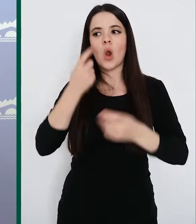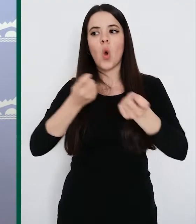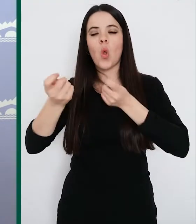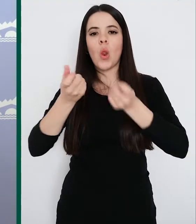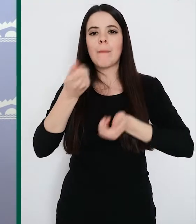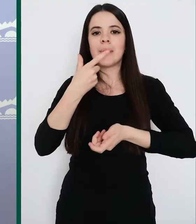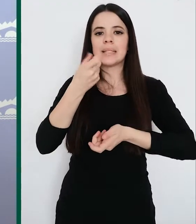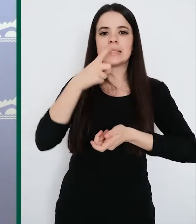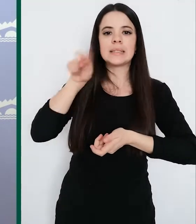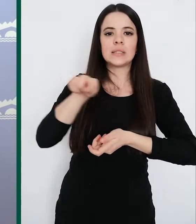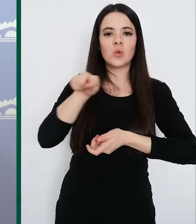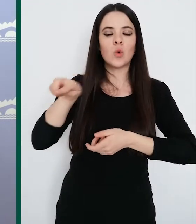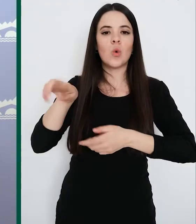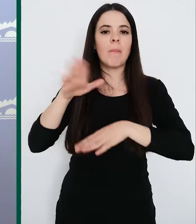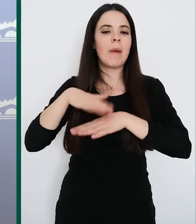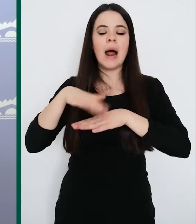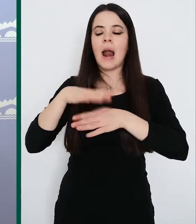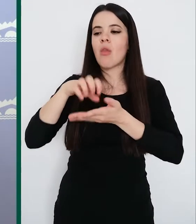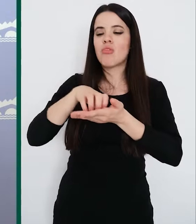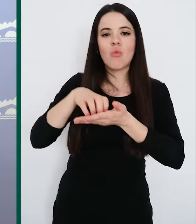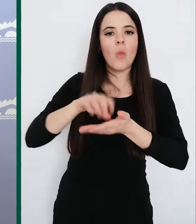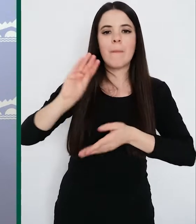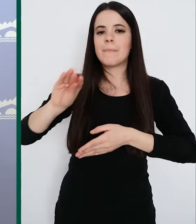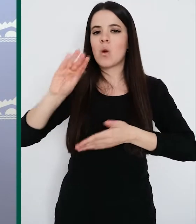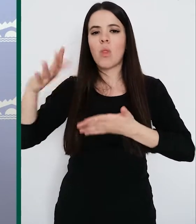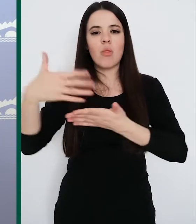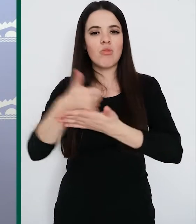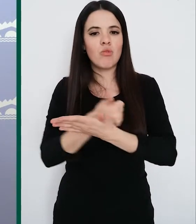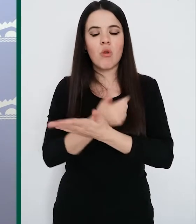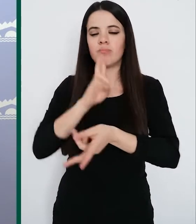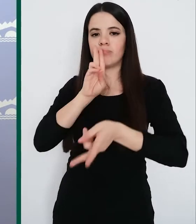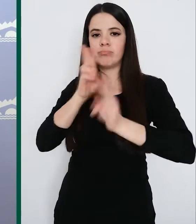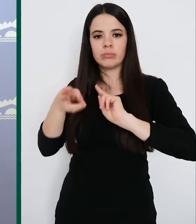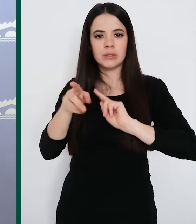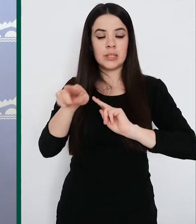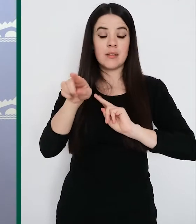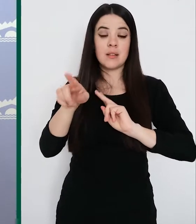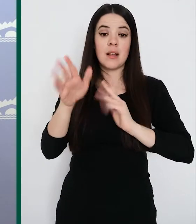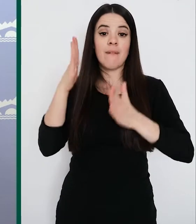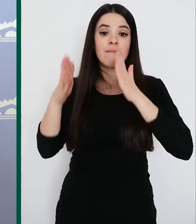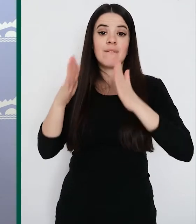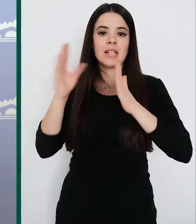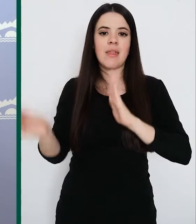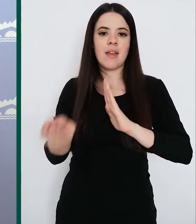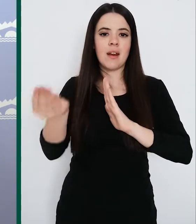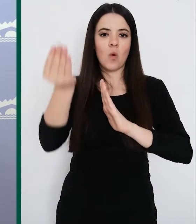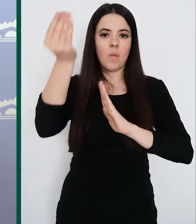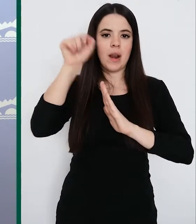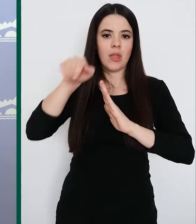y resolver todas las dudas que puedan tener esos pacientes en esa fase de recuperación en el domicilio. Es la manera